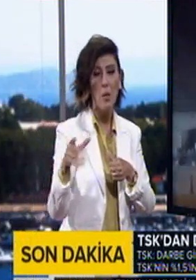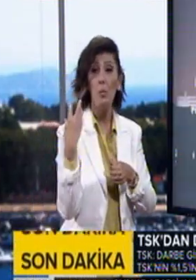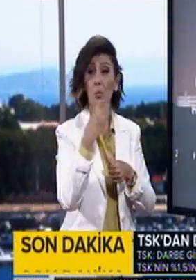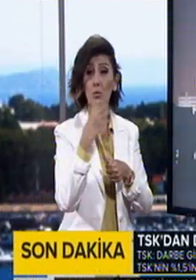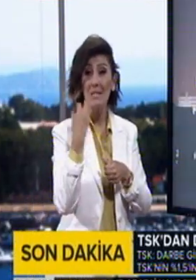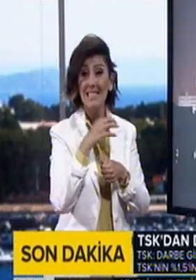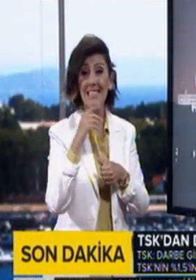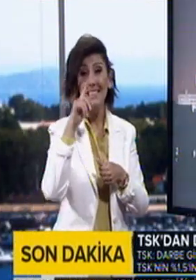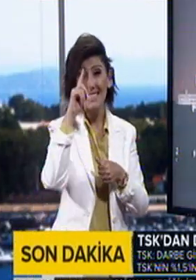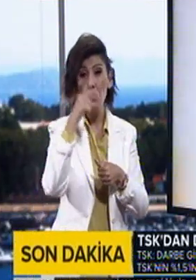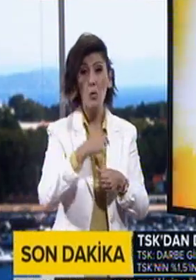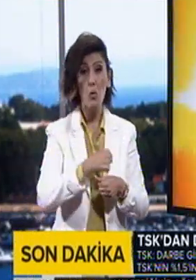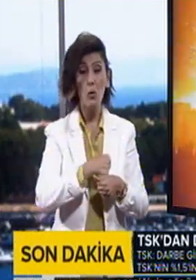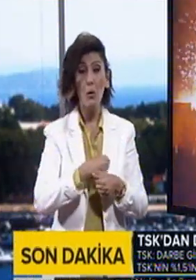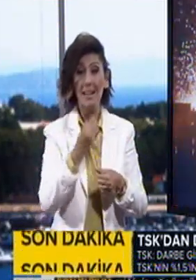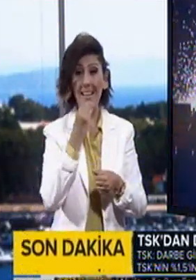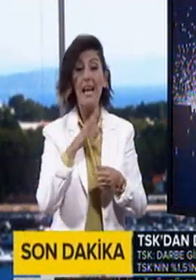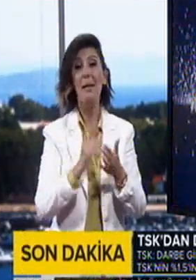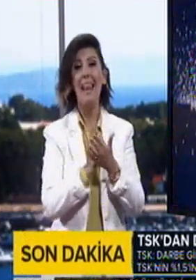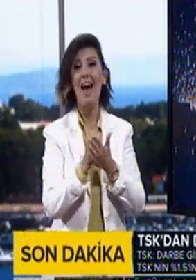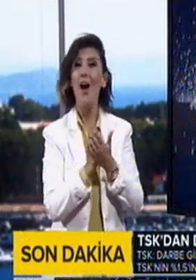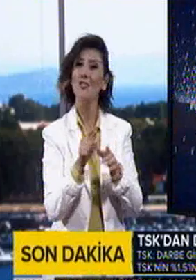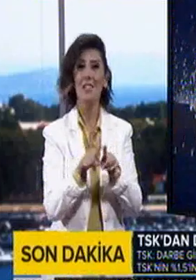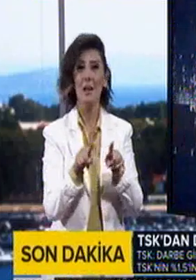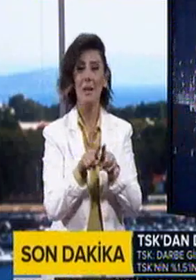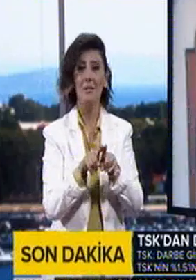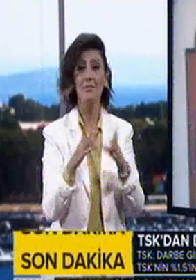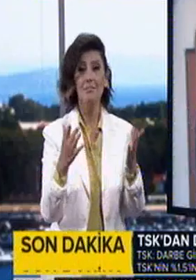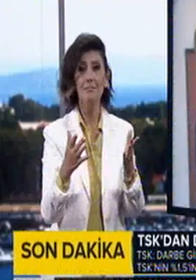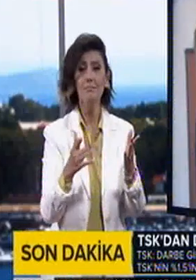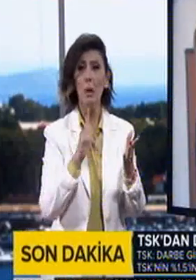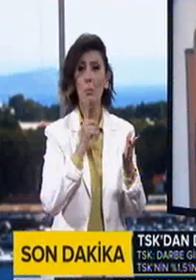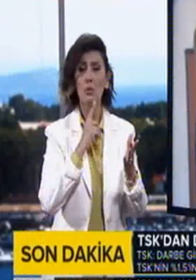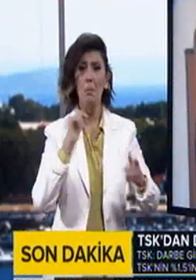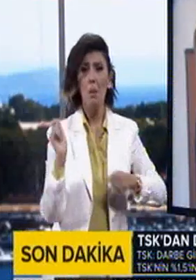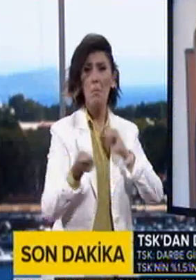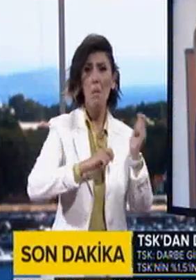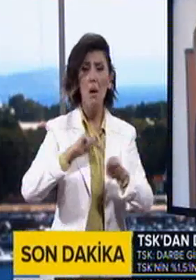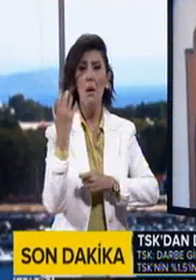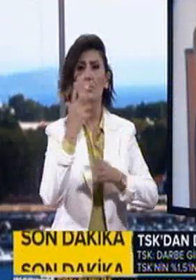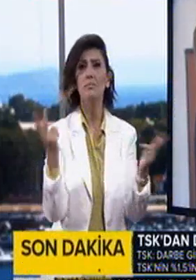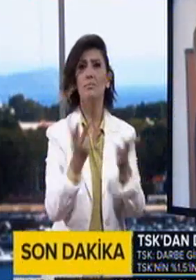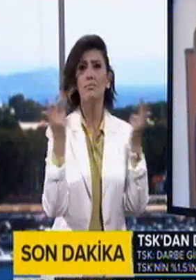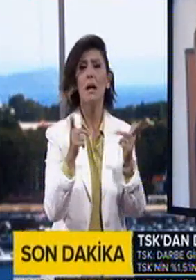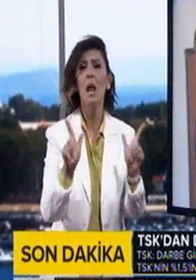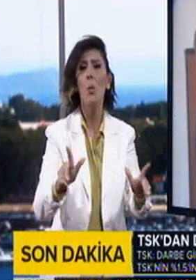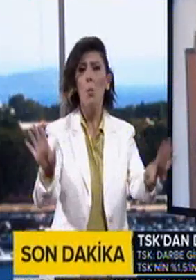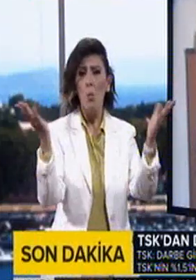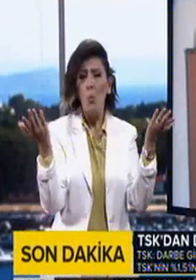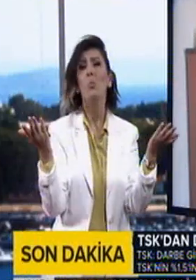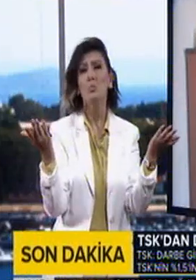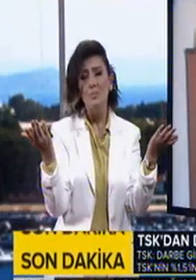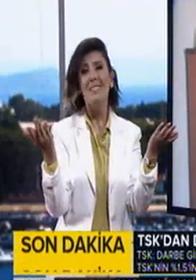yalnızca ruhun gıdası değil, aynı zamanda ilacı. İlla şangır şungur bir müzik olması şart değil ama hiç